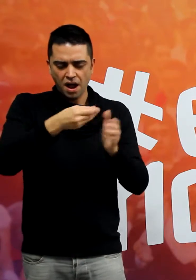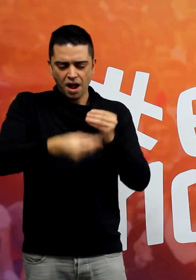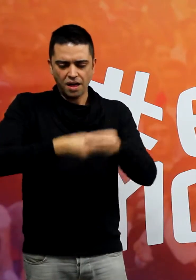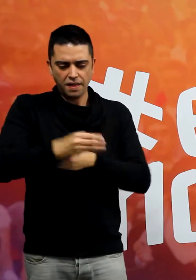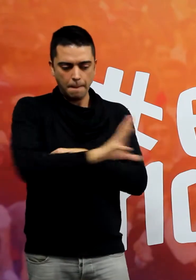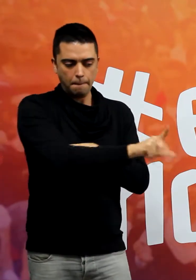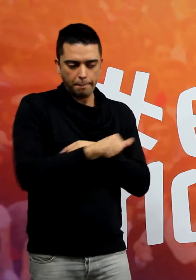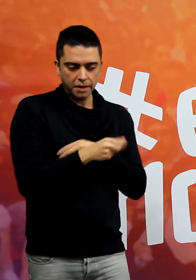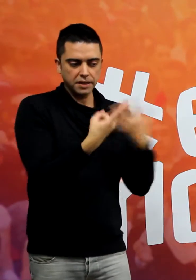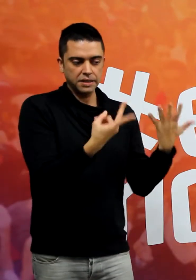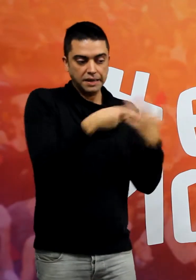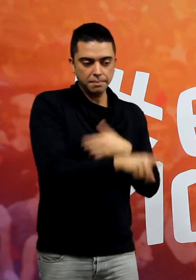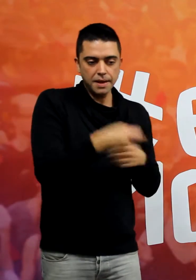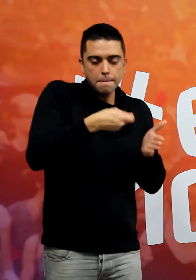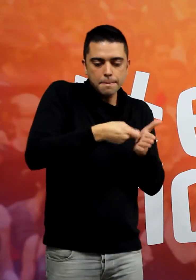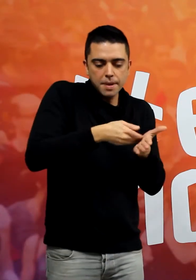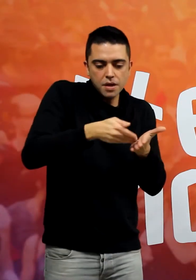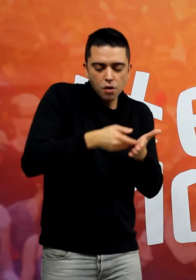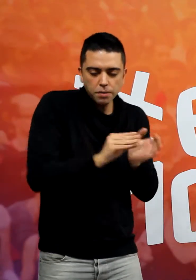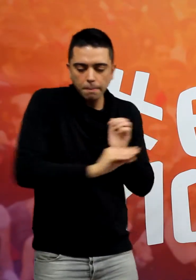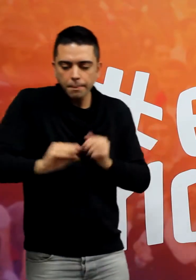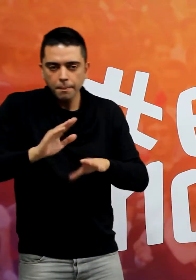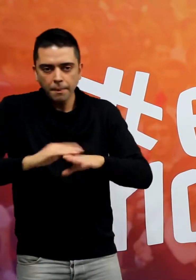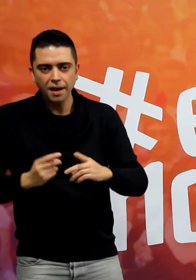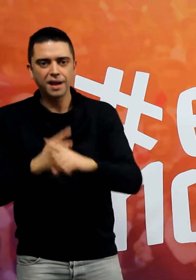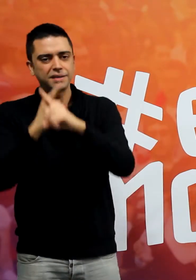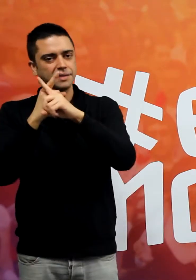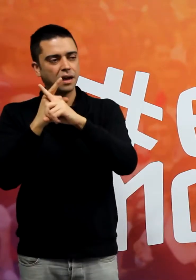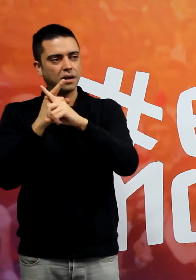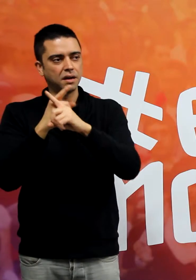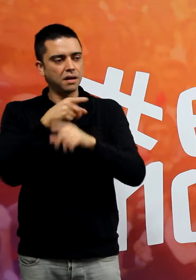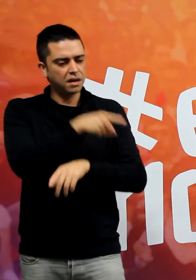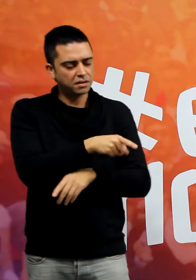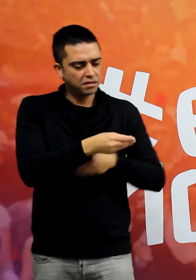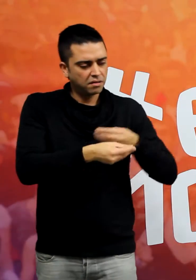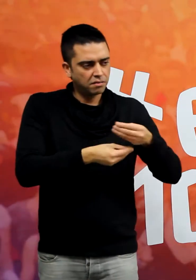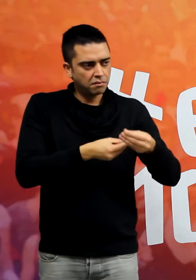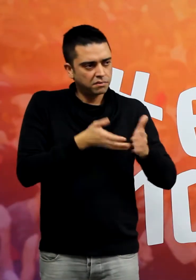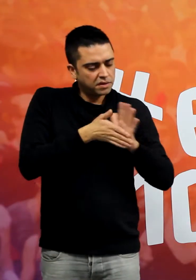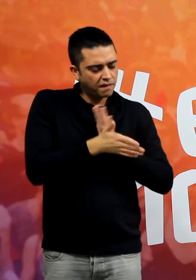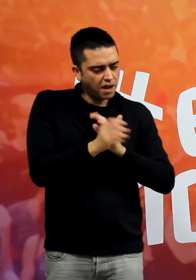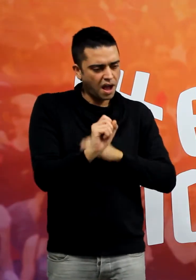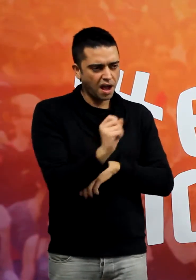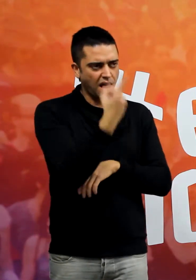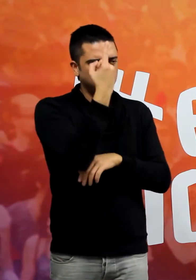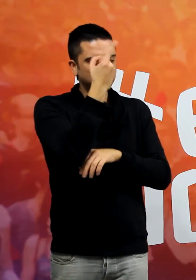de 7.000 milions per pagar l'extra d'ara. I dius Estos són els campions de la gestió?